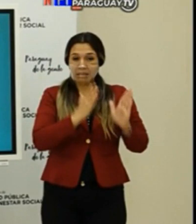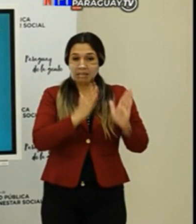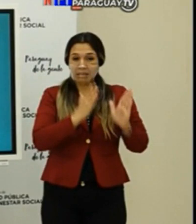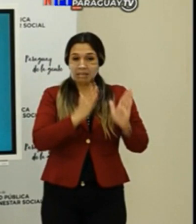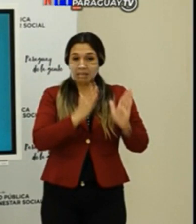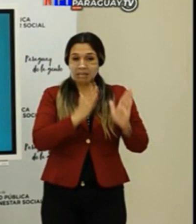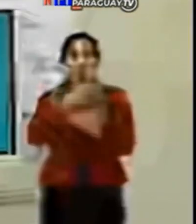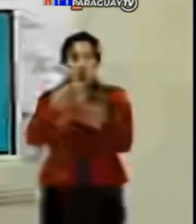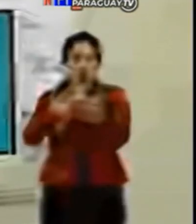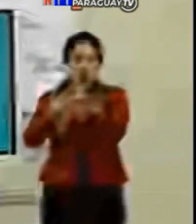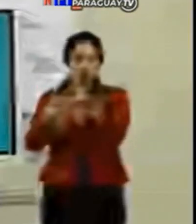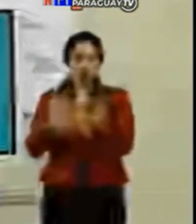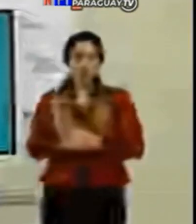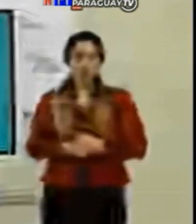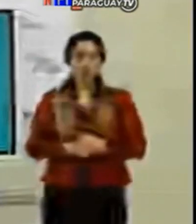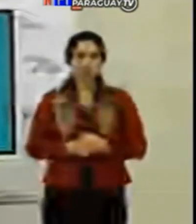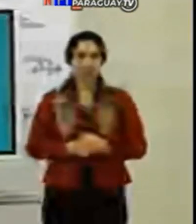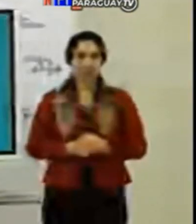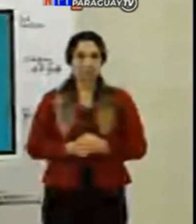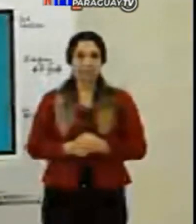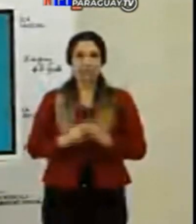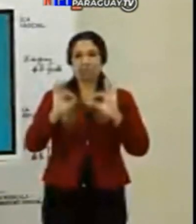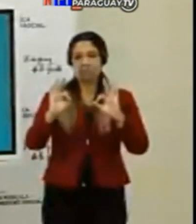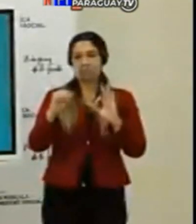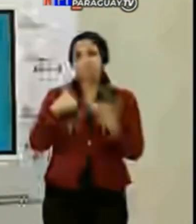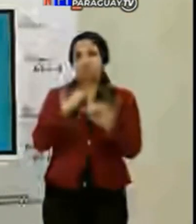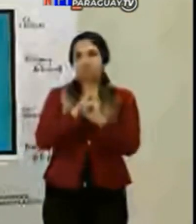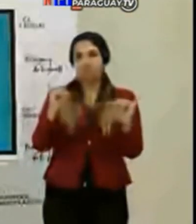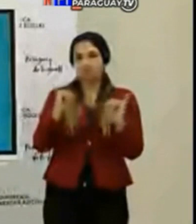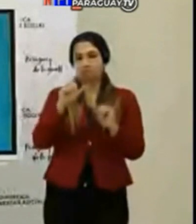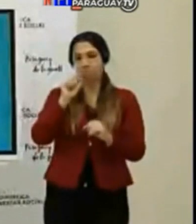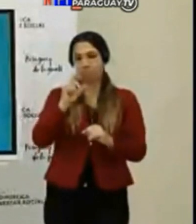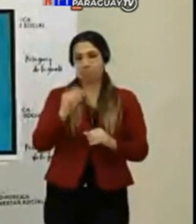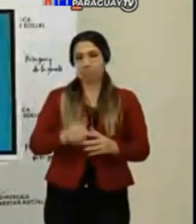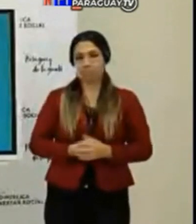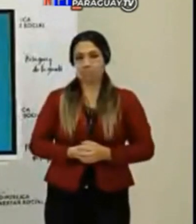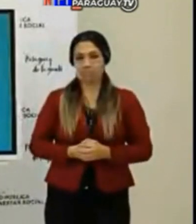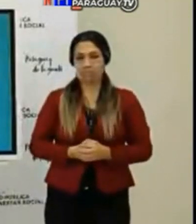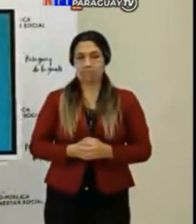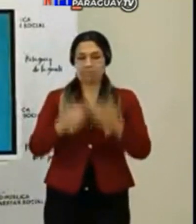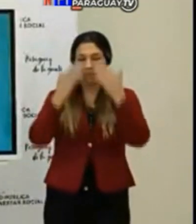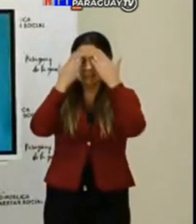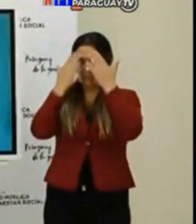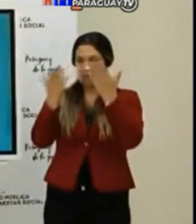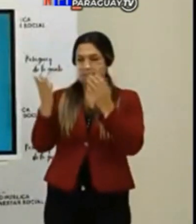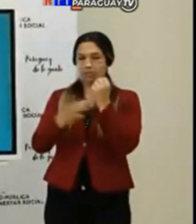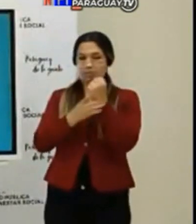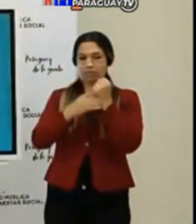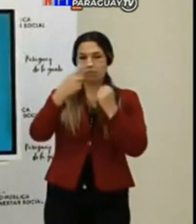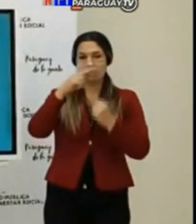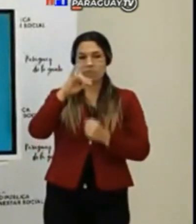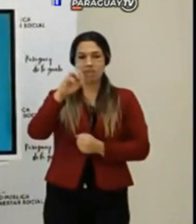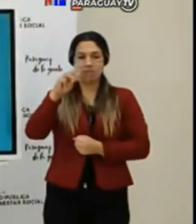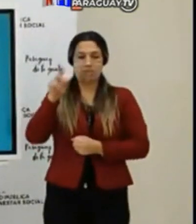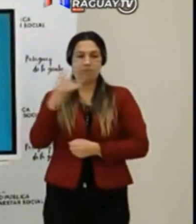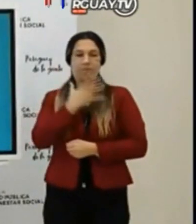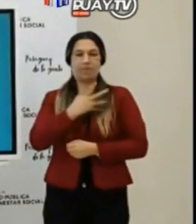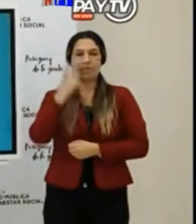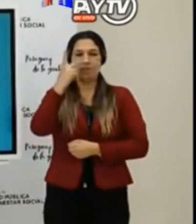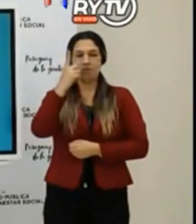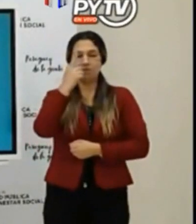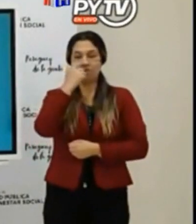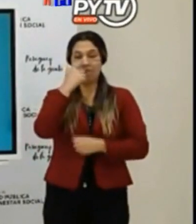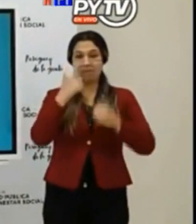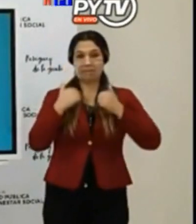Bueno, siguiente. Bueno, y esta es mi parte, Gerardo. Muchas gracias, doctor Guillermo Sequera, director general de